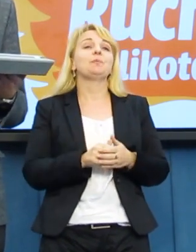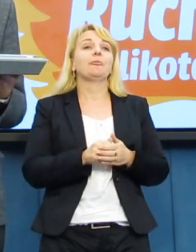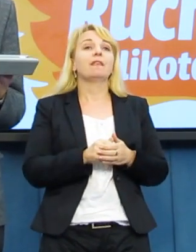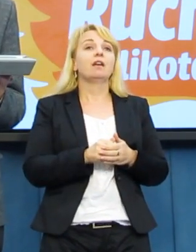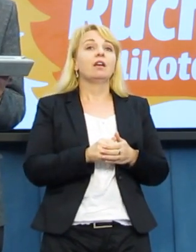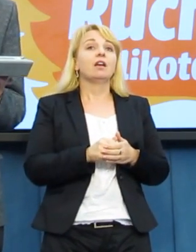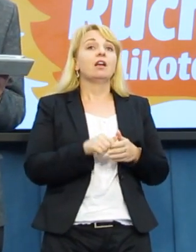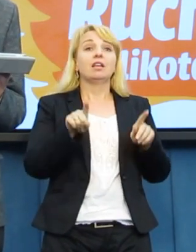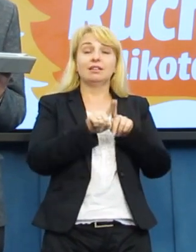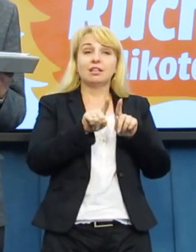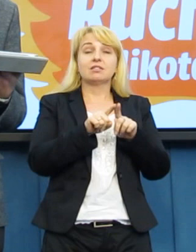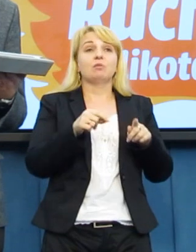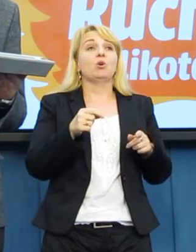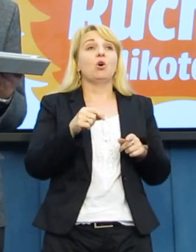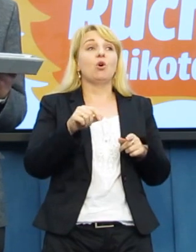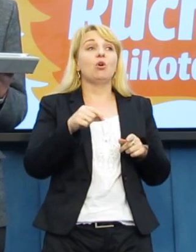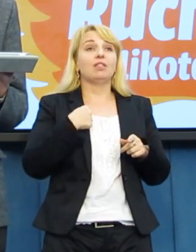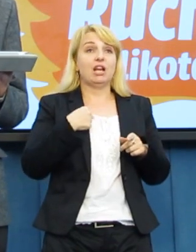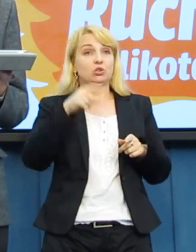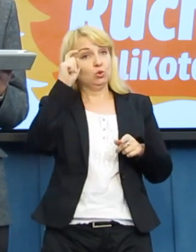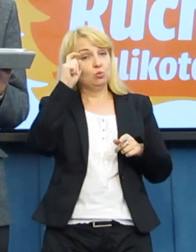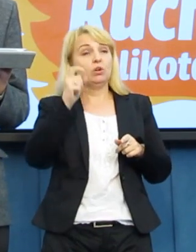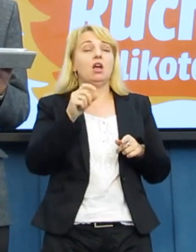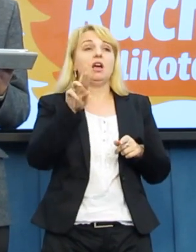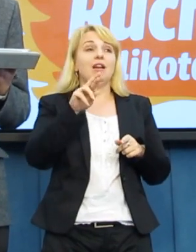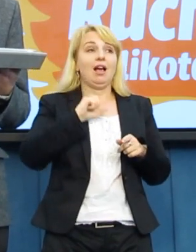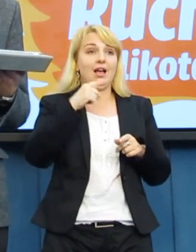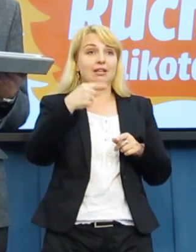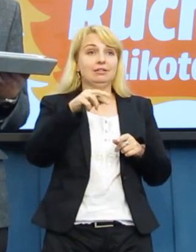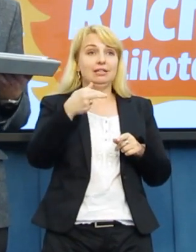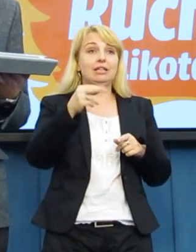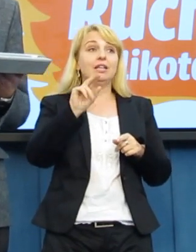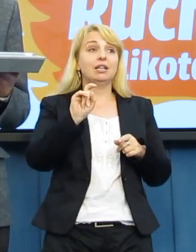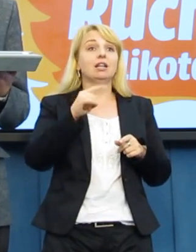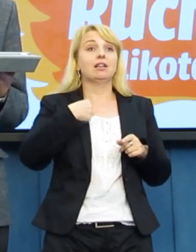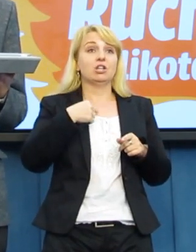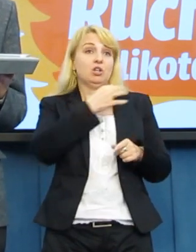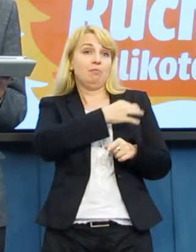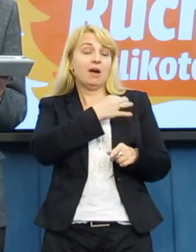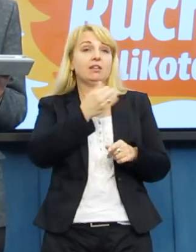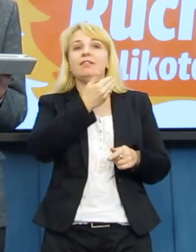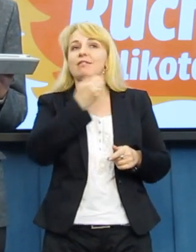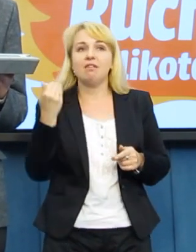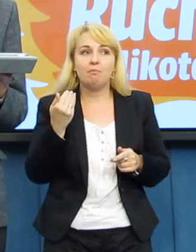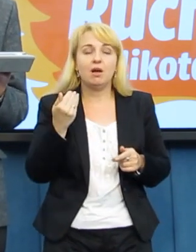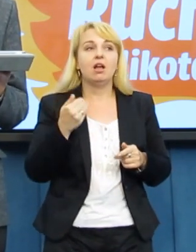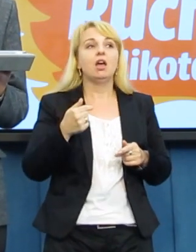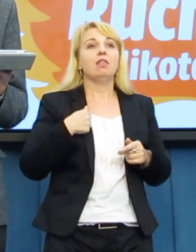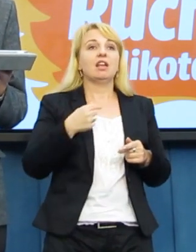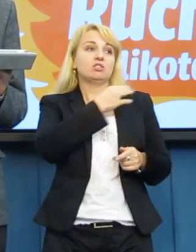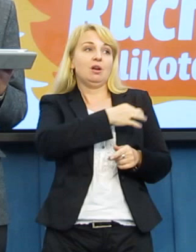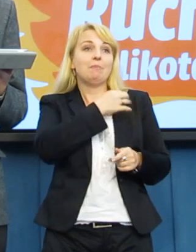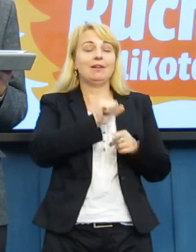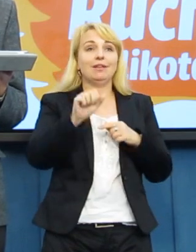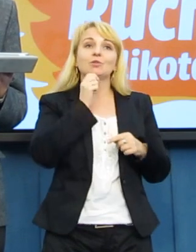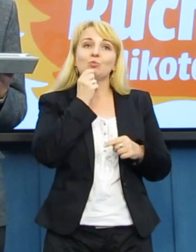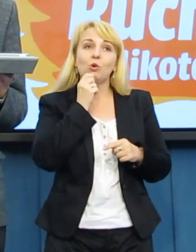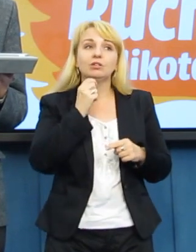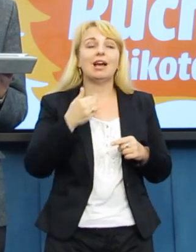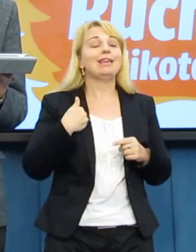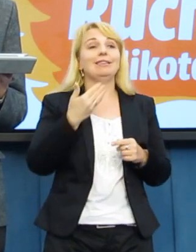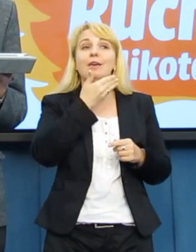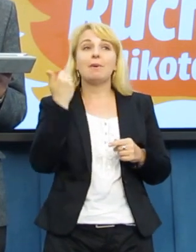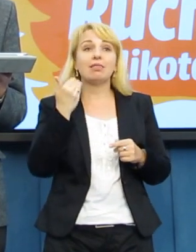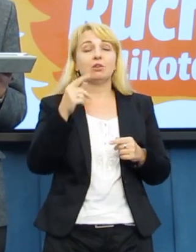Oczywiście radnych ruchu Palikota jeszcze w Radzie Toruńskiej nie ma. Jesteśmy za młodą partią, żeby w samorządach